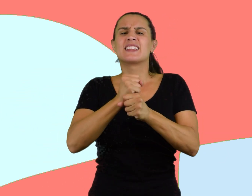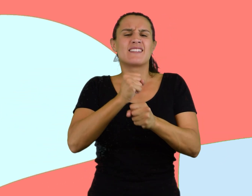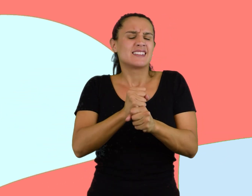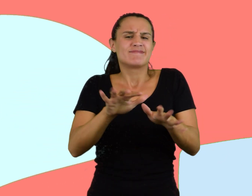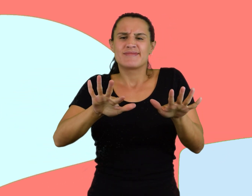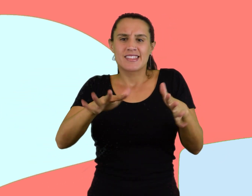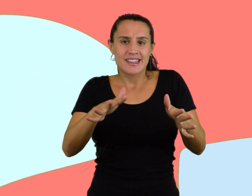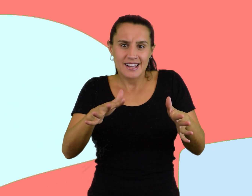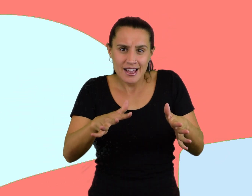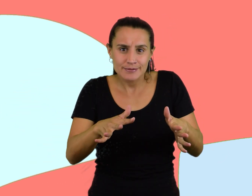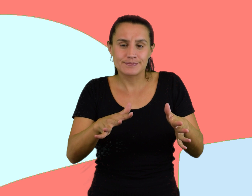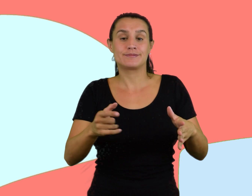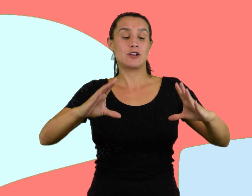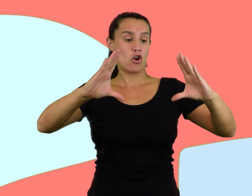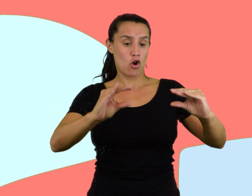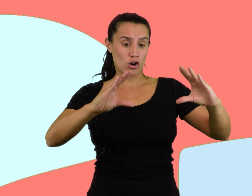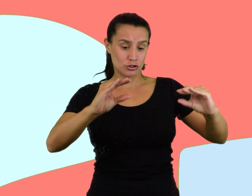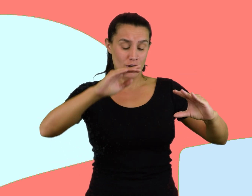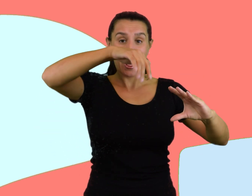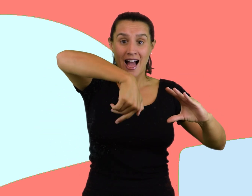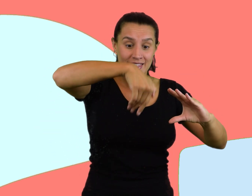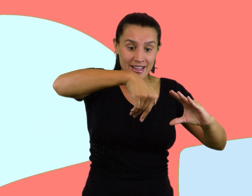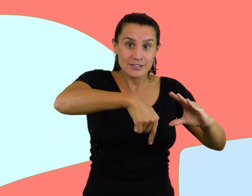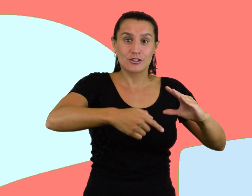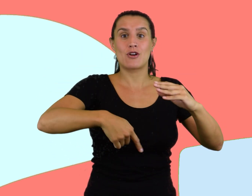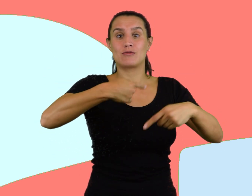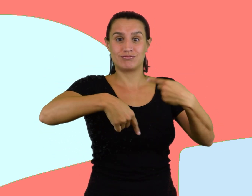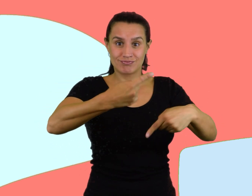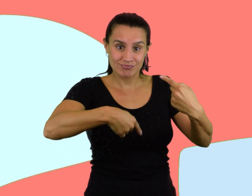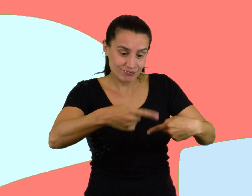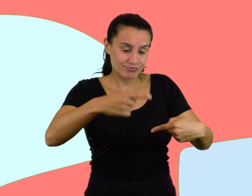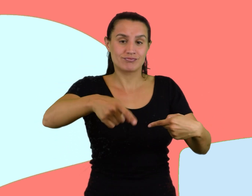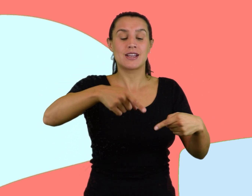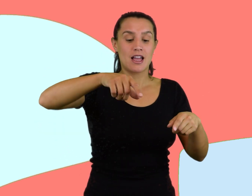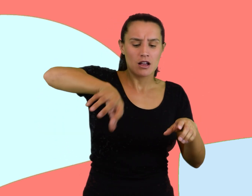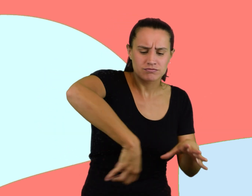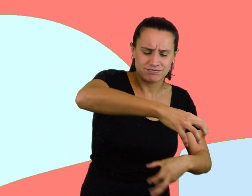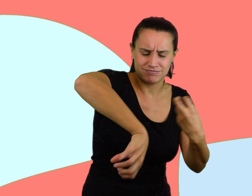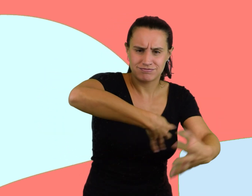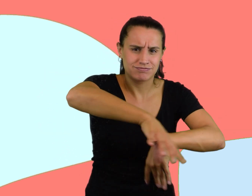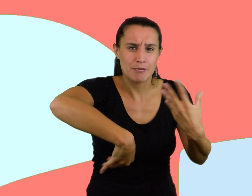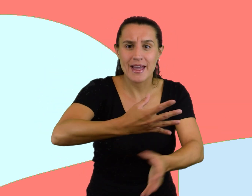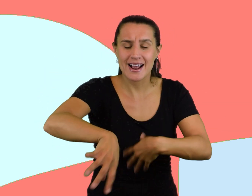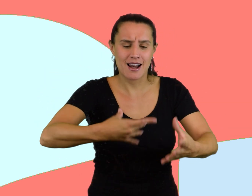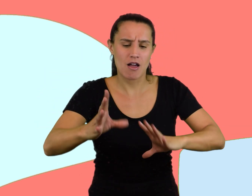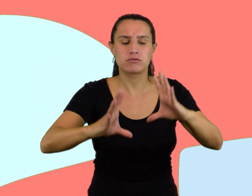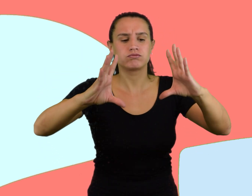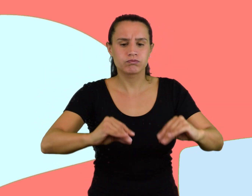Su trabajo incluía batir y cargar la lana o lacrín, que era el relleno de los colchones, para devolverle la